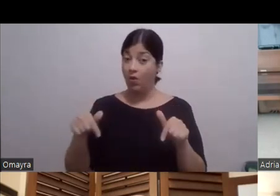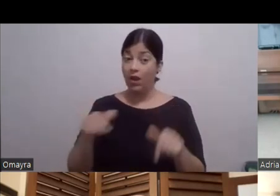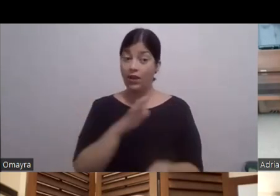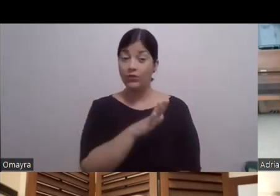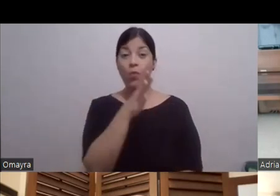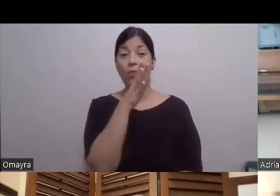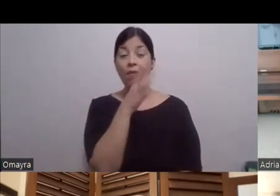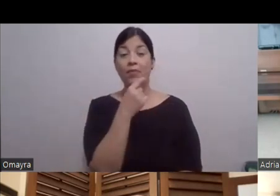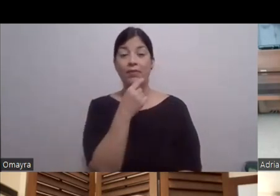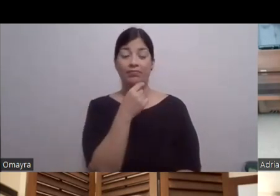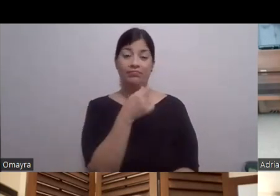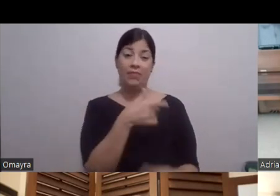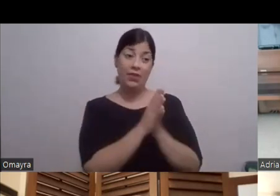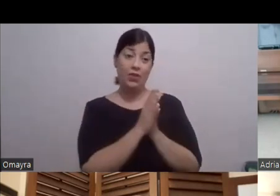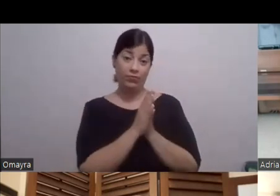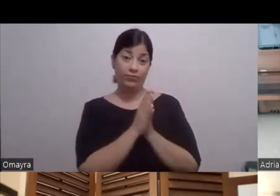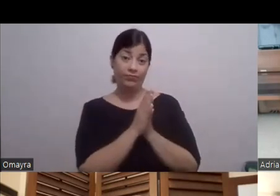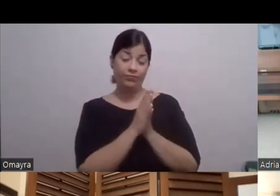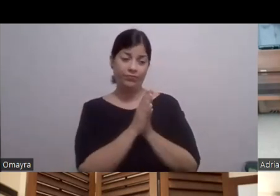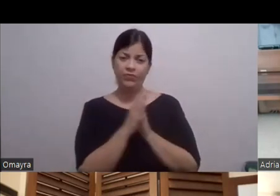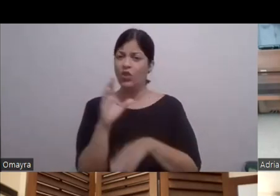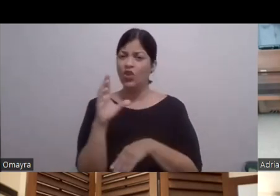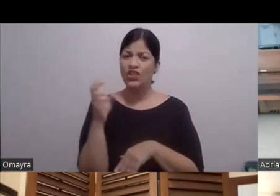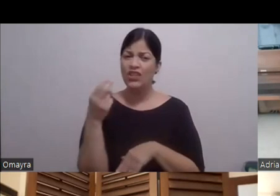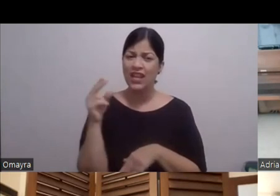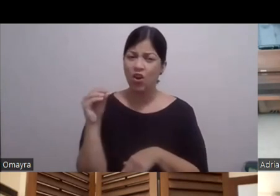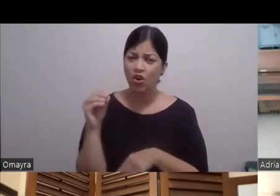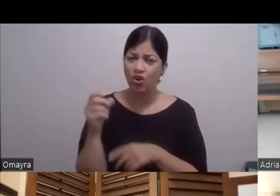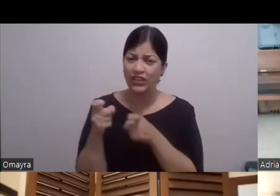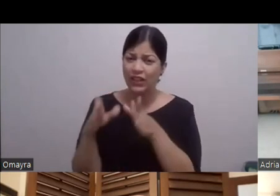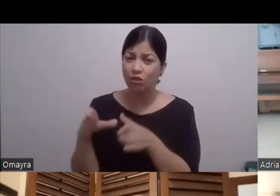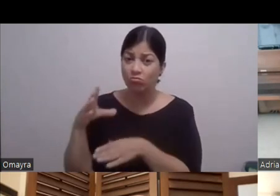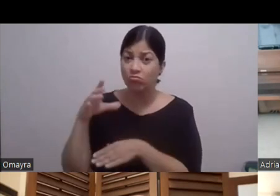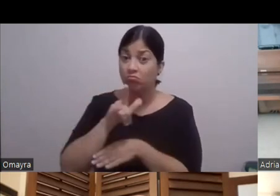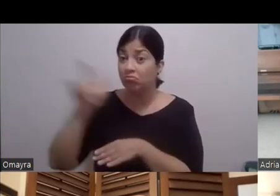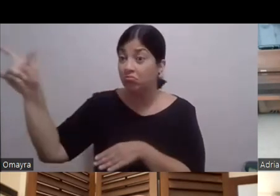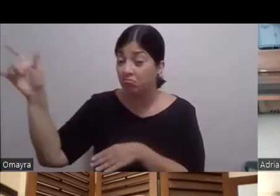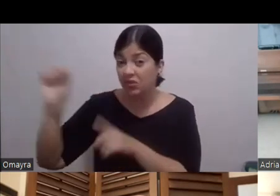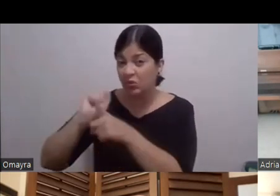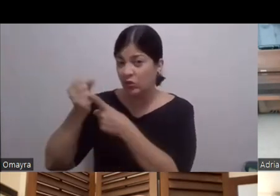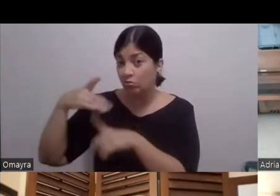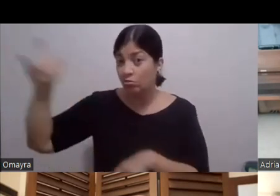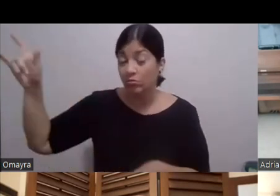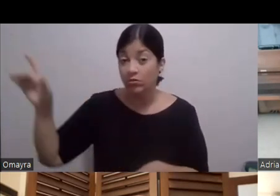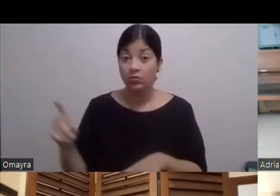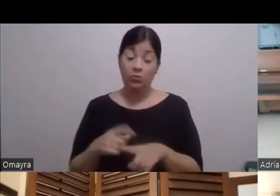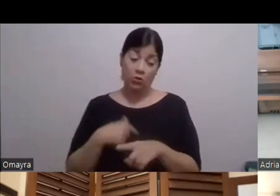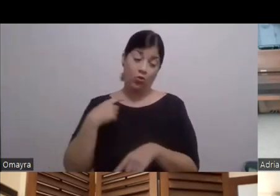director Tuvo que irse de viaje Una situación que tuve Y me dijo Mano ven Para que vean Ya estaba obviamente Marcada la obra Y todo el rollo